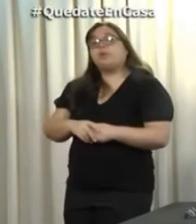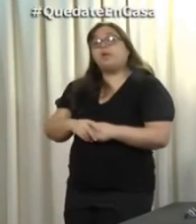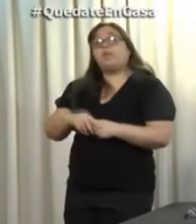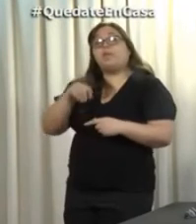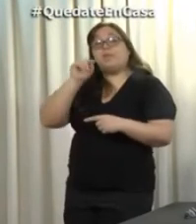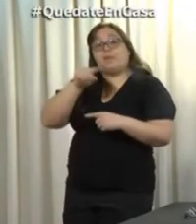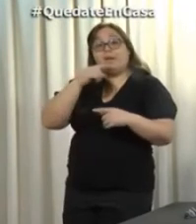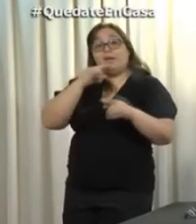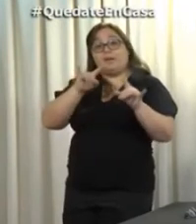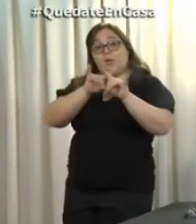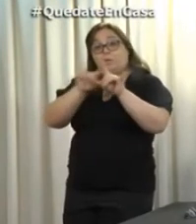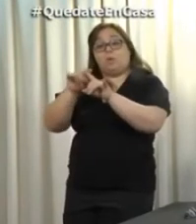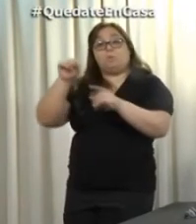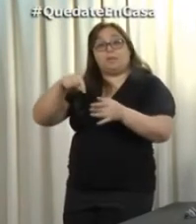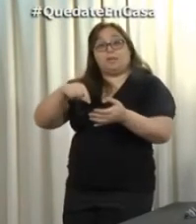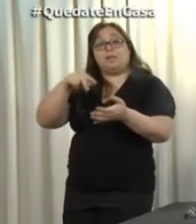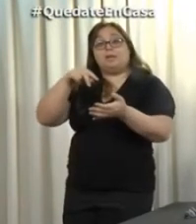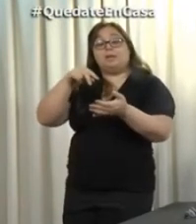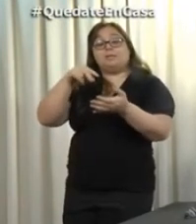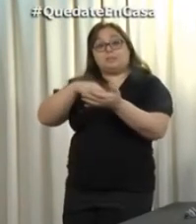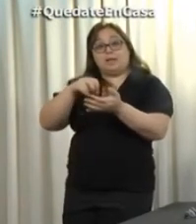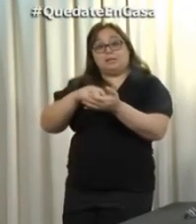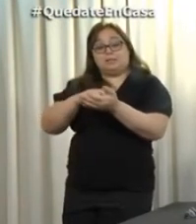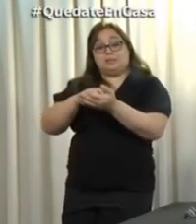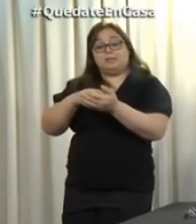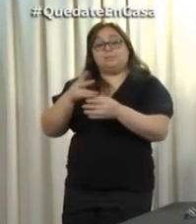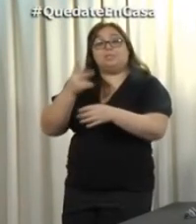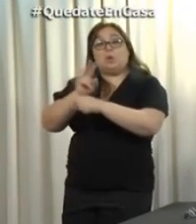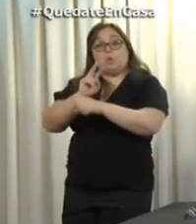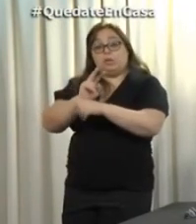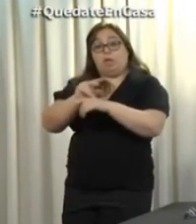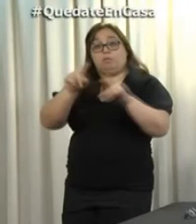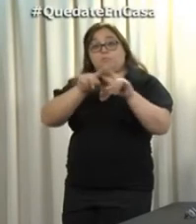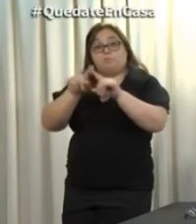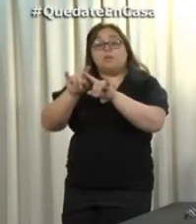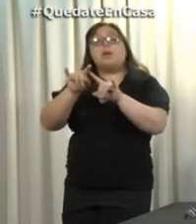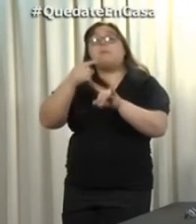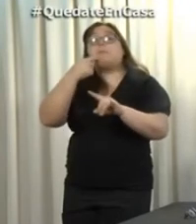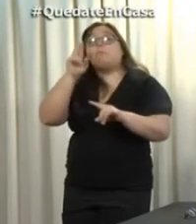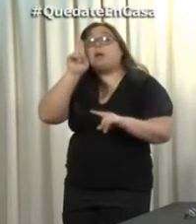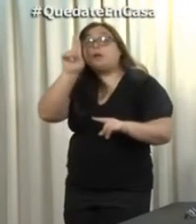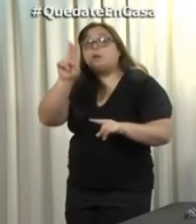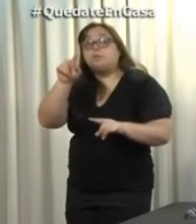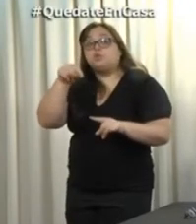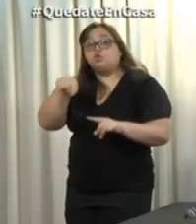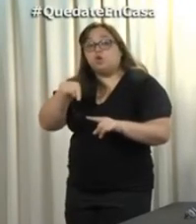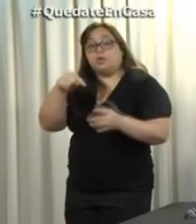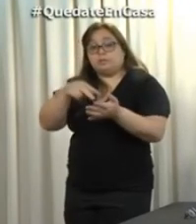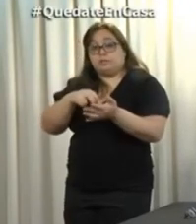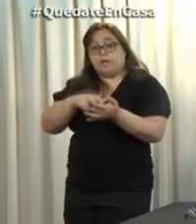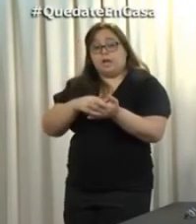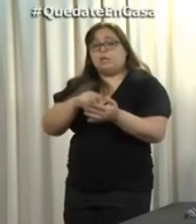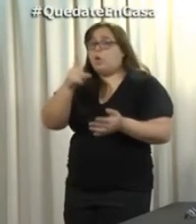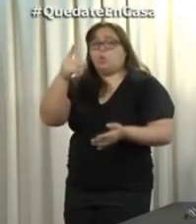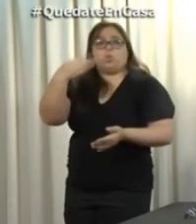colgada en la página del gobierno del Ministerio de Seguridad, es la única con la que pueden ingresar. Eso está bien.